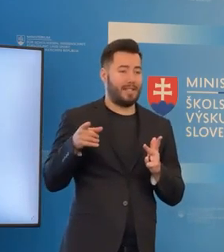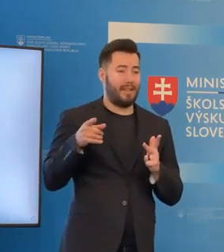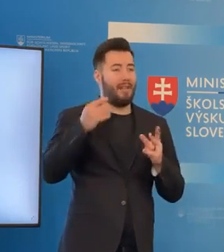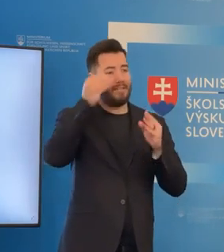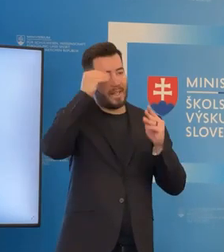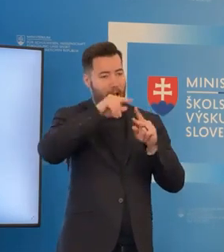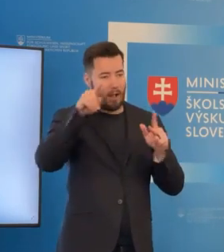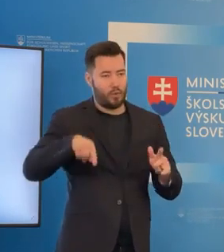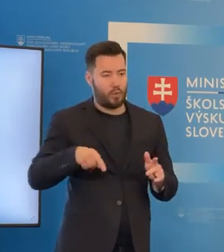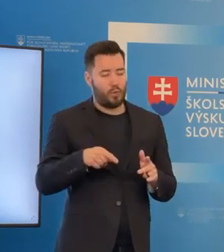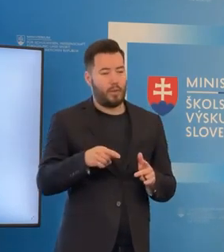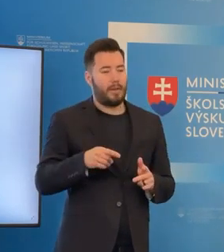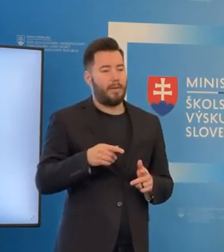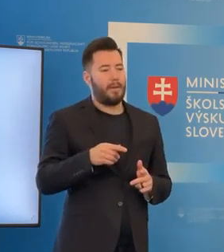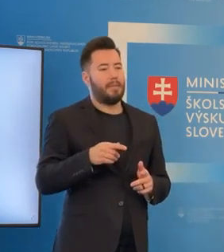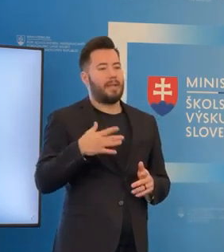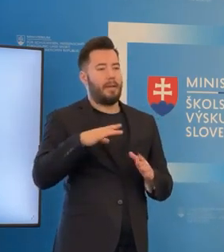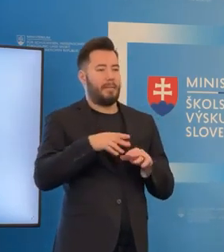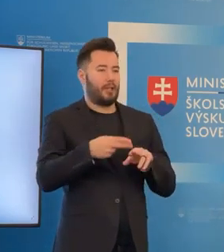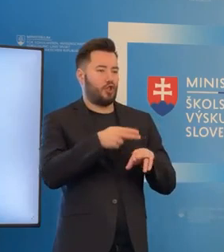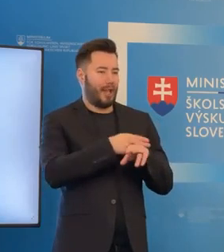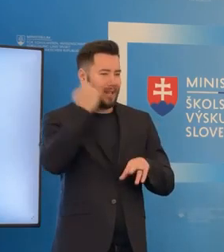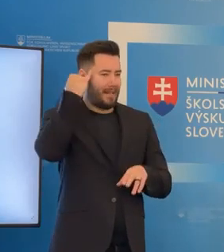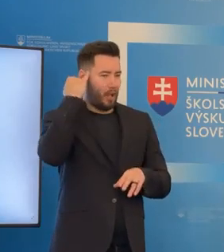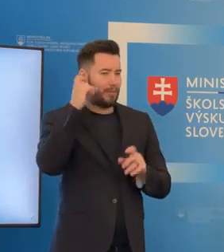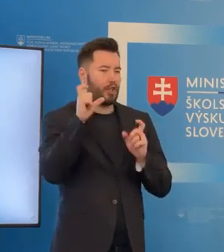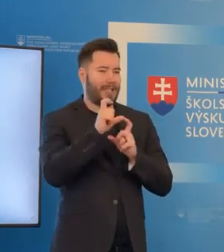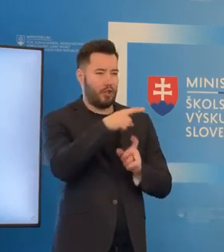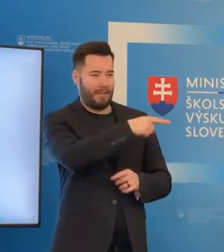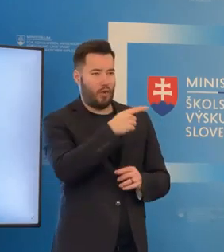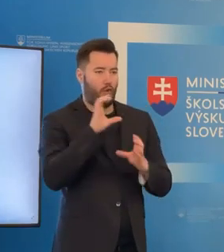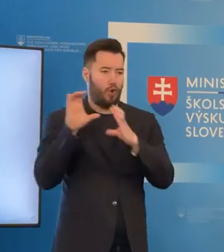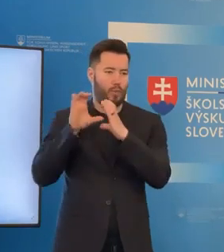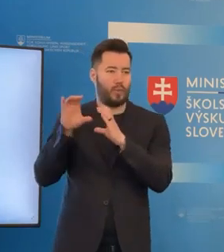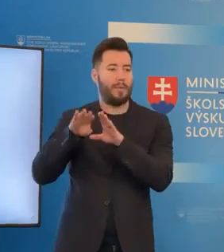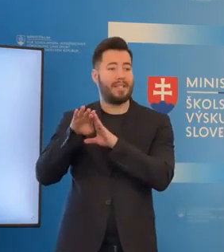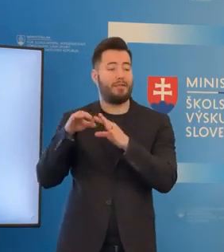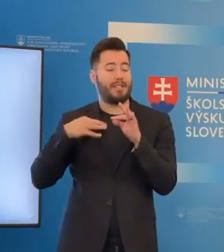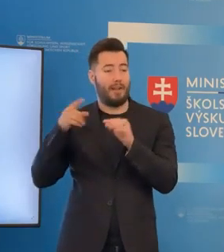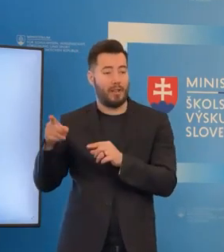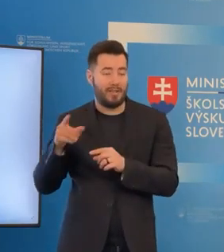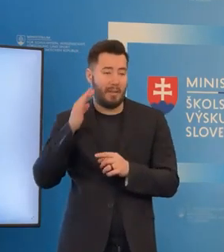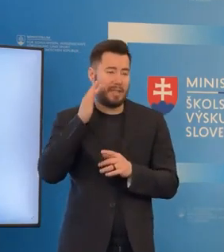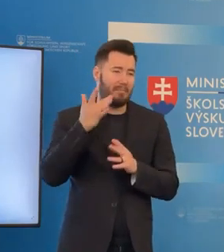Sitová s ministerstvom zdravotníctva. Ja predpokladám, že budúci týždň už budeme mať aj výhlášku s jednotlivými kritériami. Možno ten odhad je